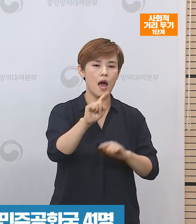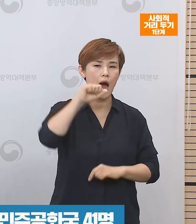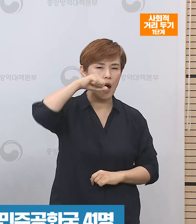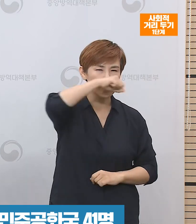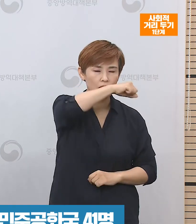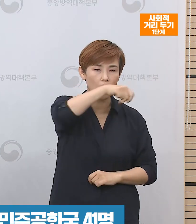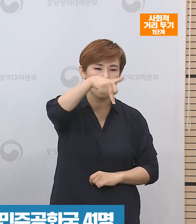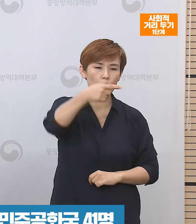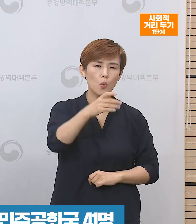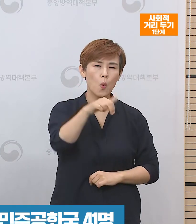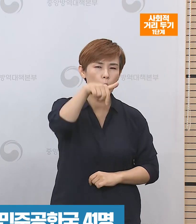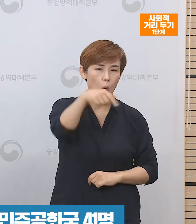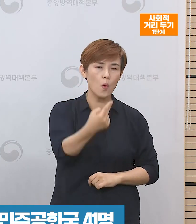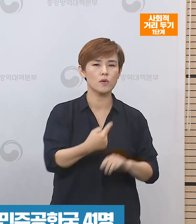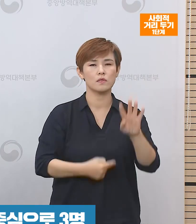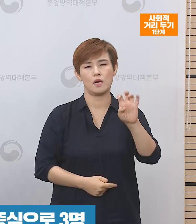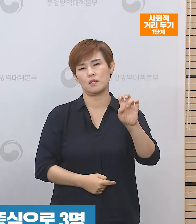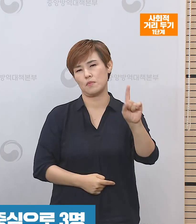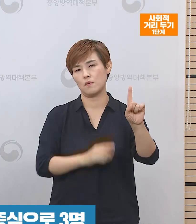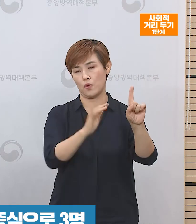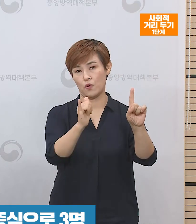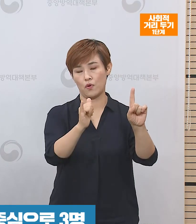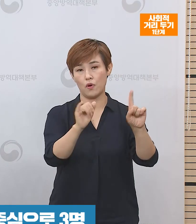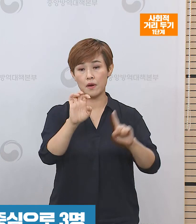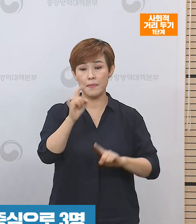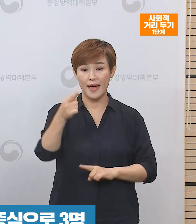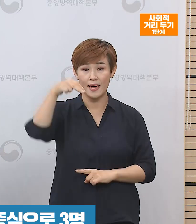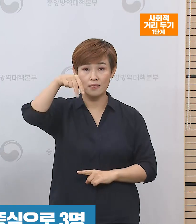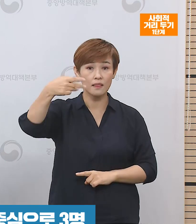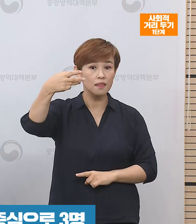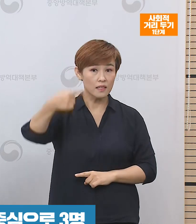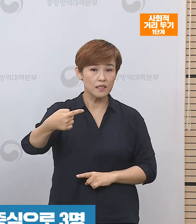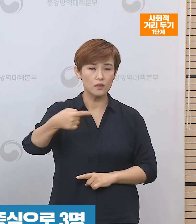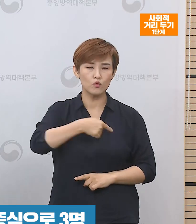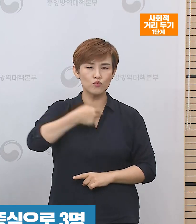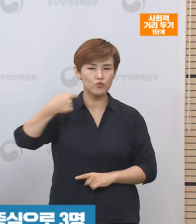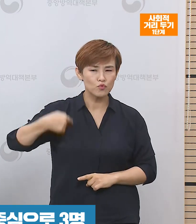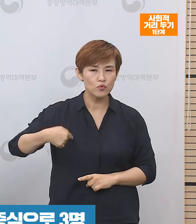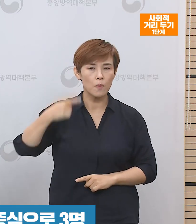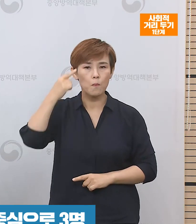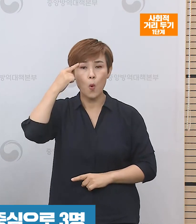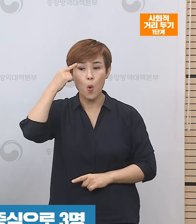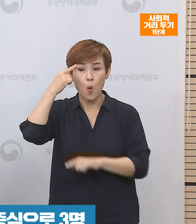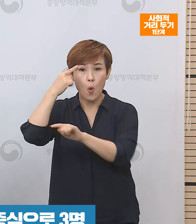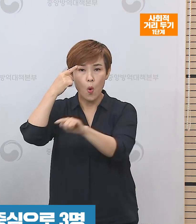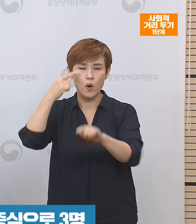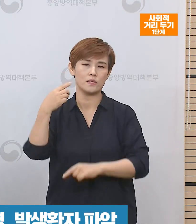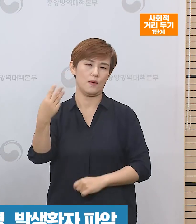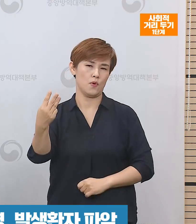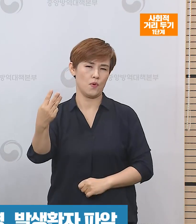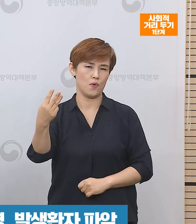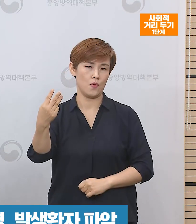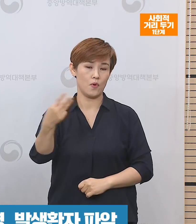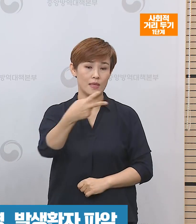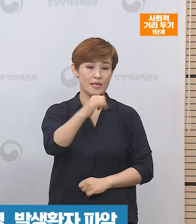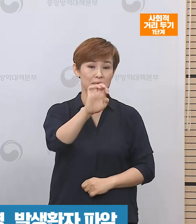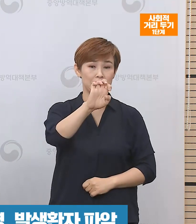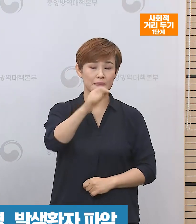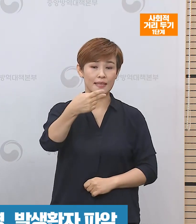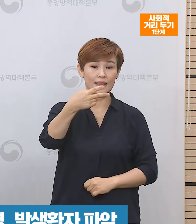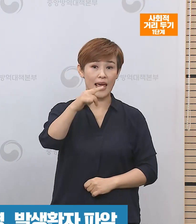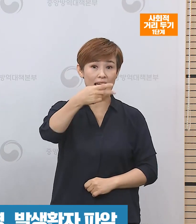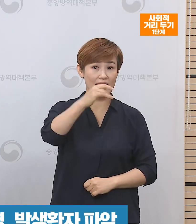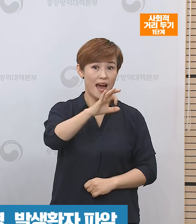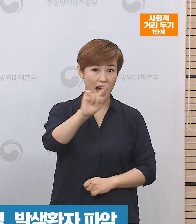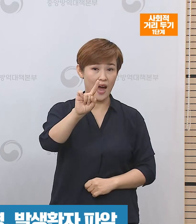콩고 민주공화국에서 41명, 페스트의 경우에는 중국, 몽고를 중심으로 3명, 디프테리아는